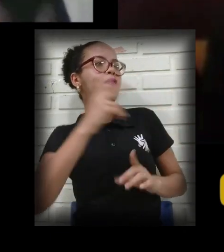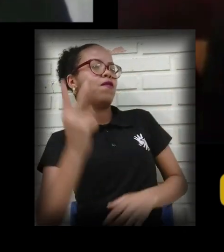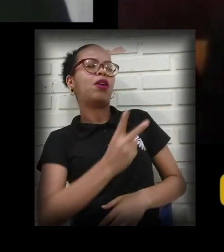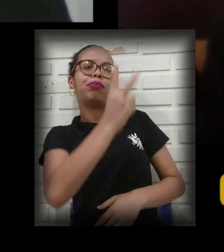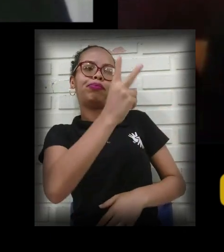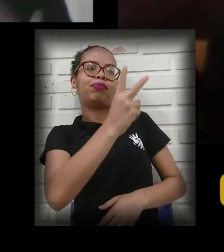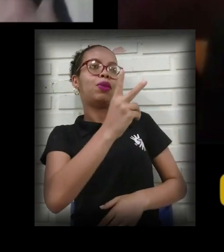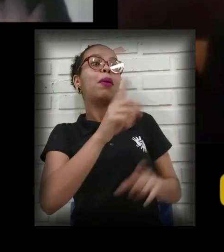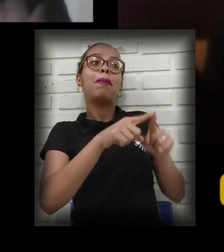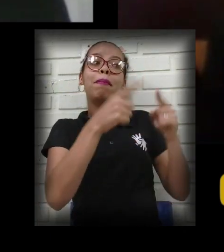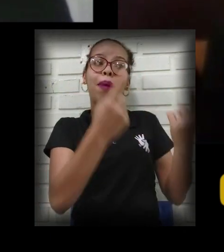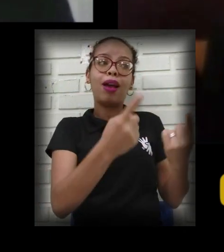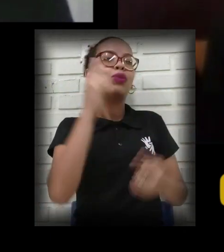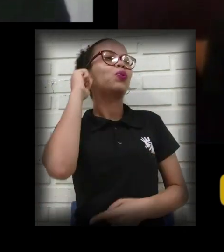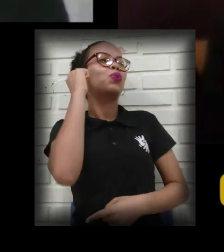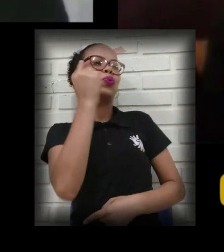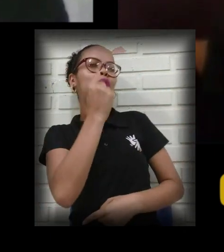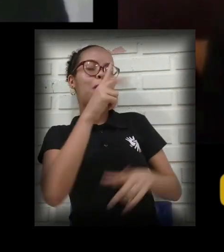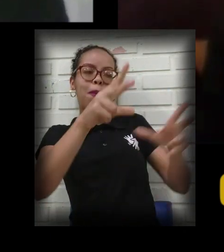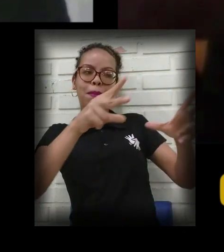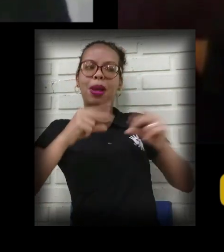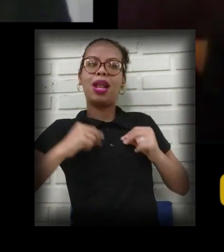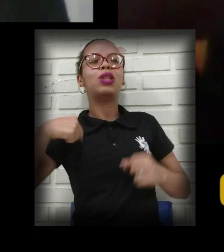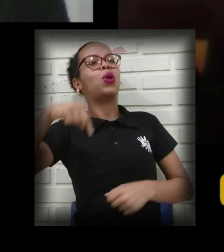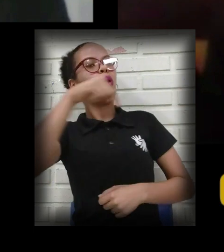da gente. Por isso mesmo que, como podemos perceber,